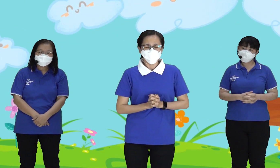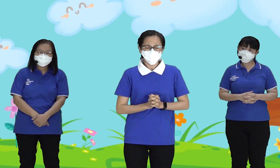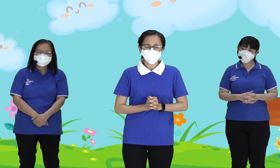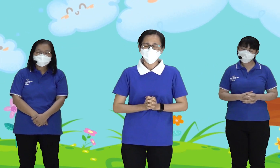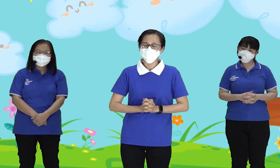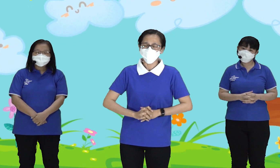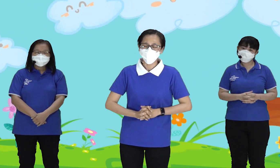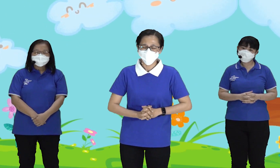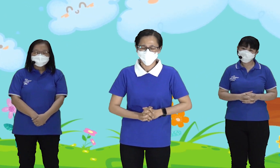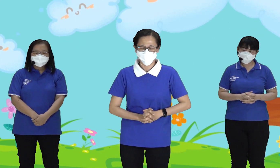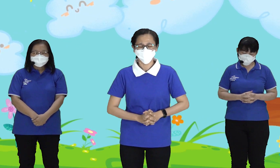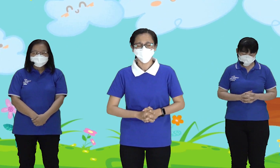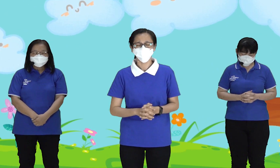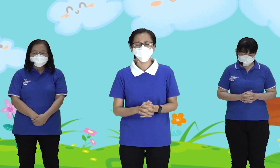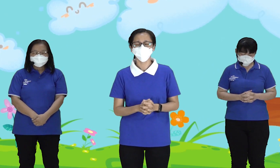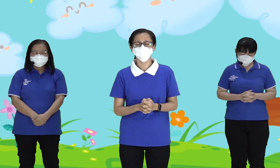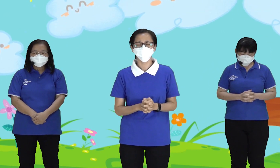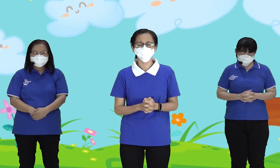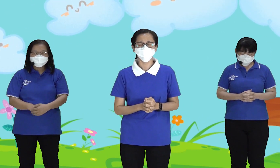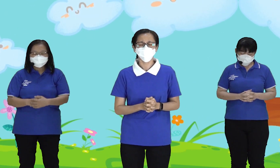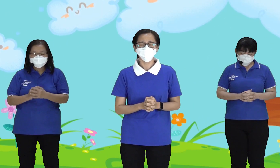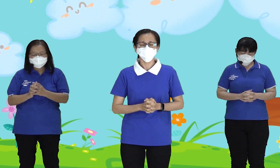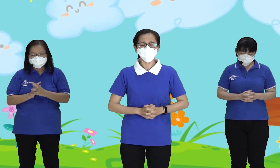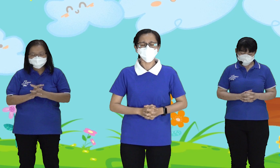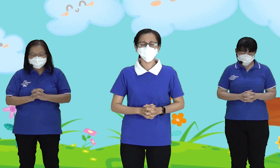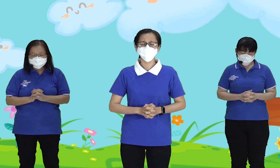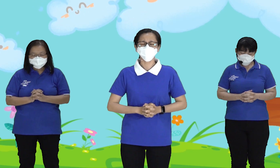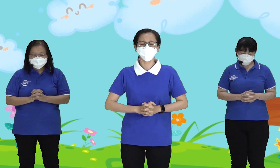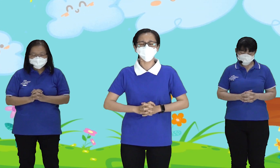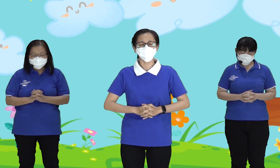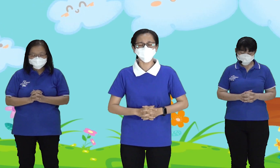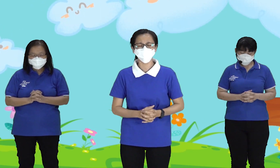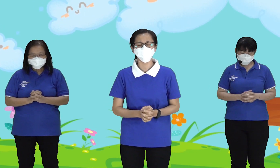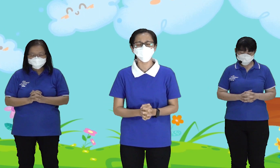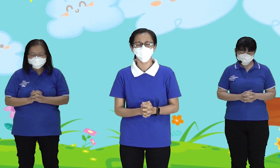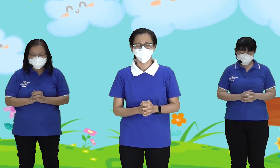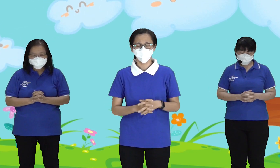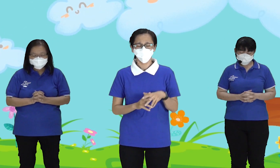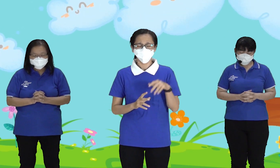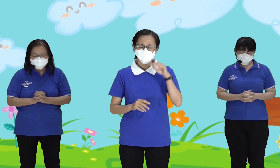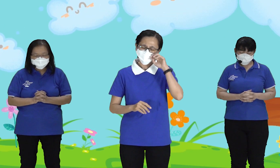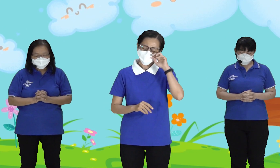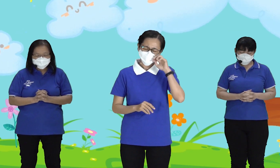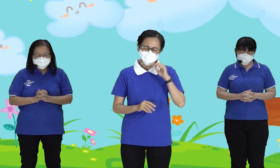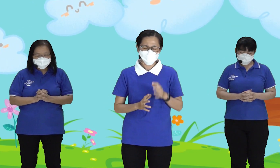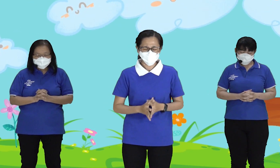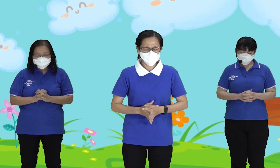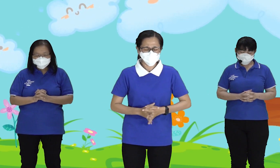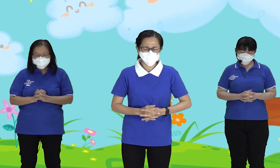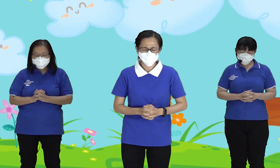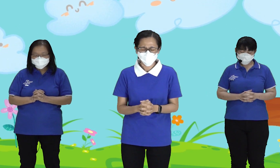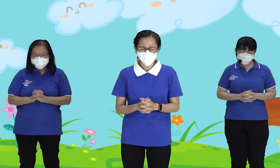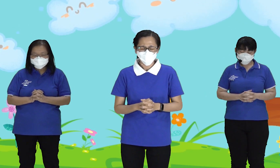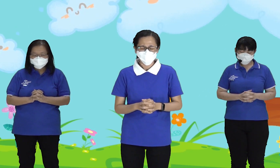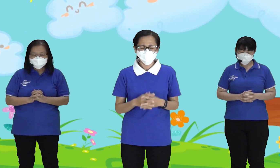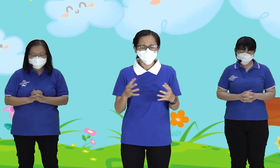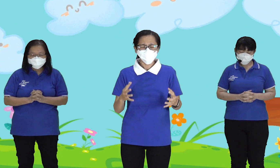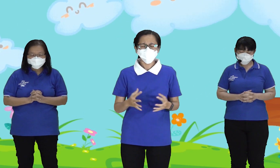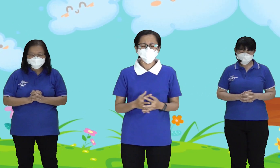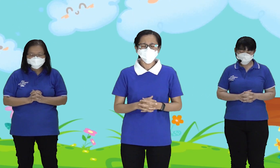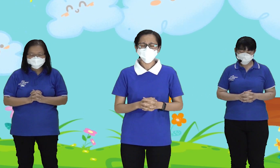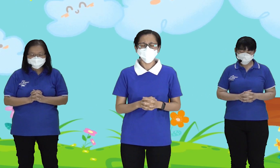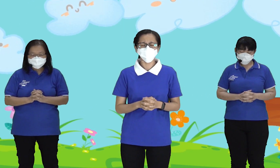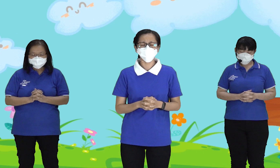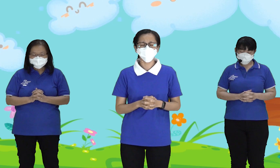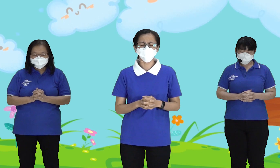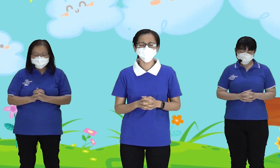Mari Kita Berdoa Tuhan Terima Kasih Untuk Kesempatan Hari Ini Kami